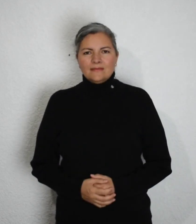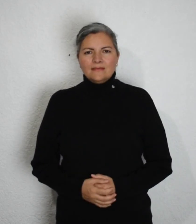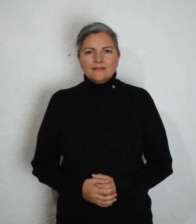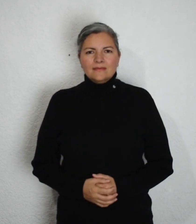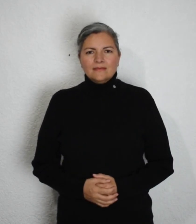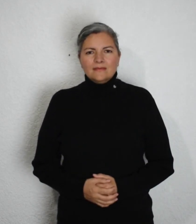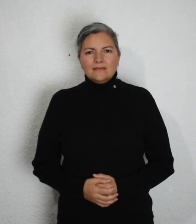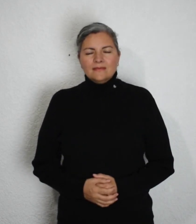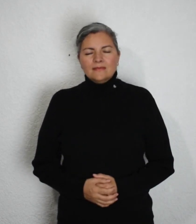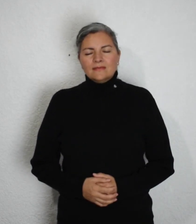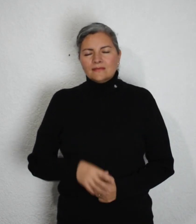Violencia